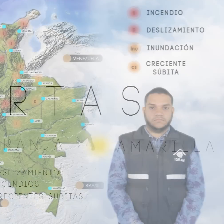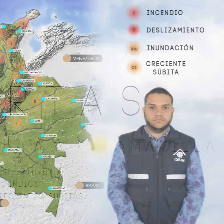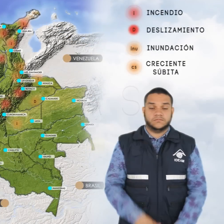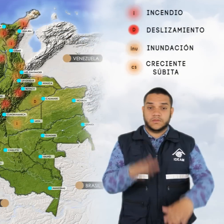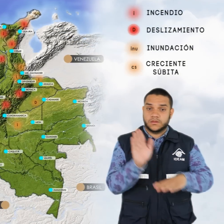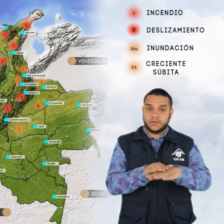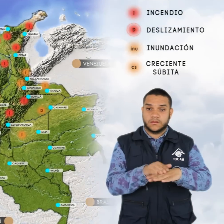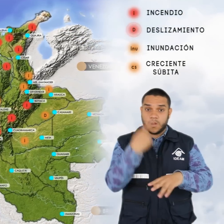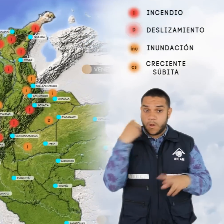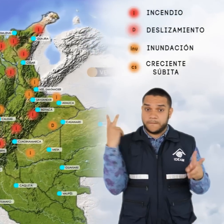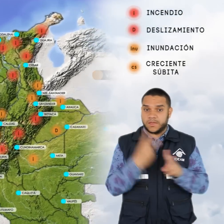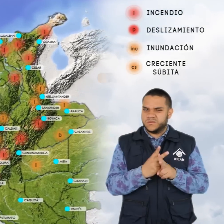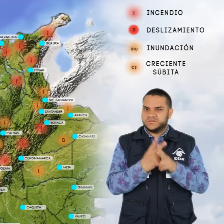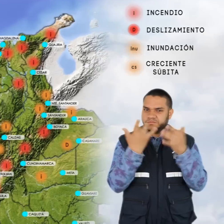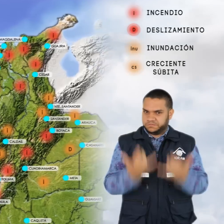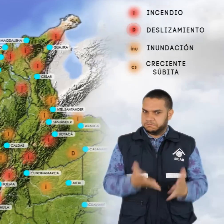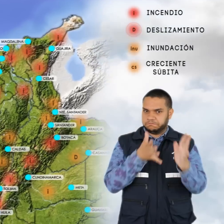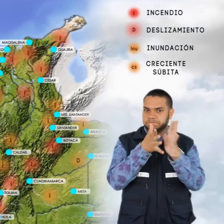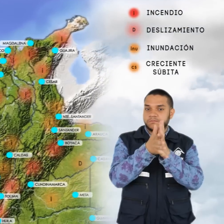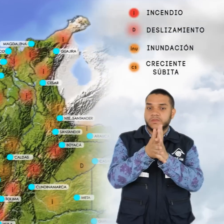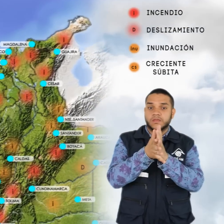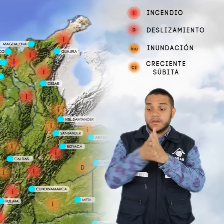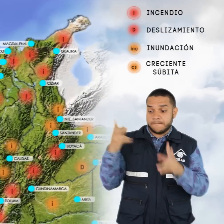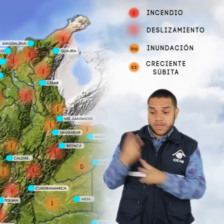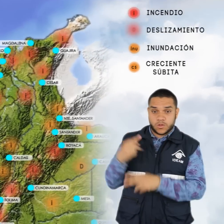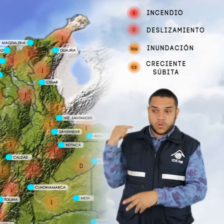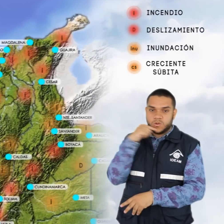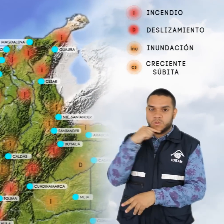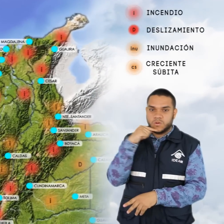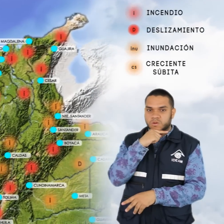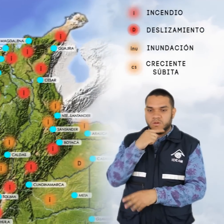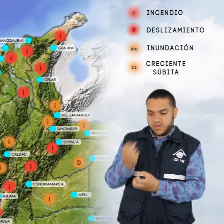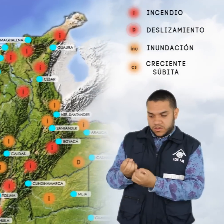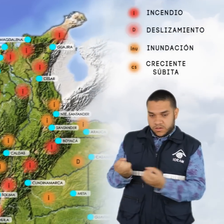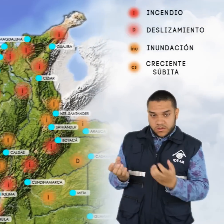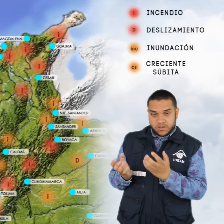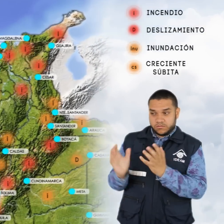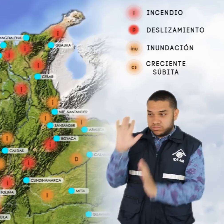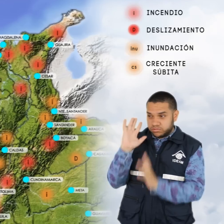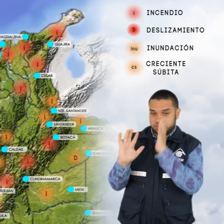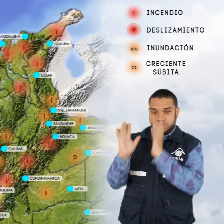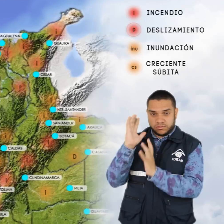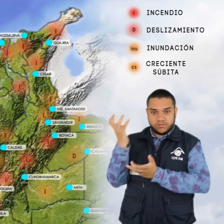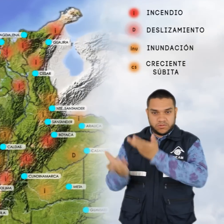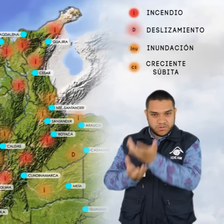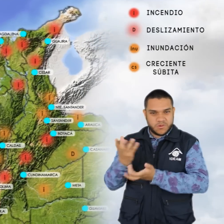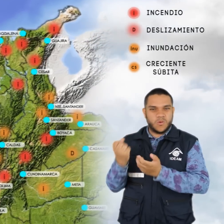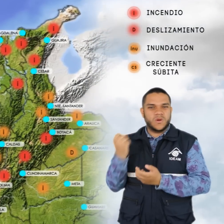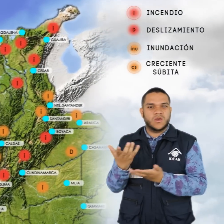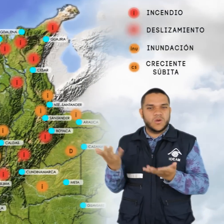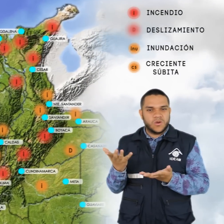Las alertas vigentes para el día de hoy son, alerta roja, por amenaza alta incendios de la cobertura vegetal en varios